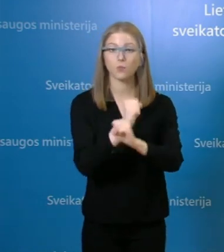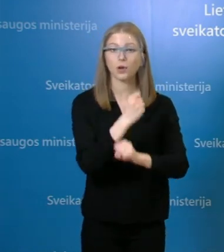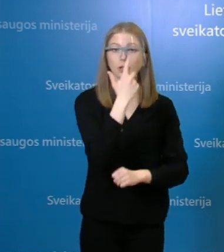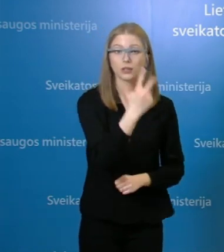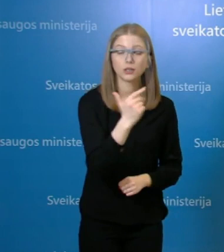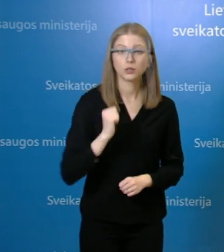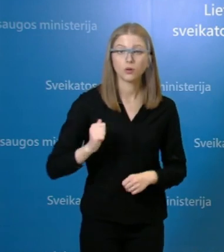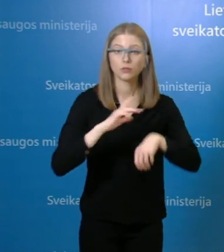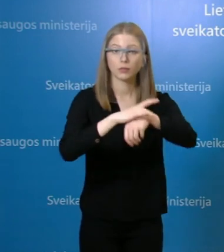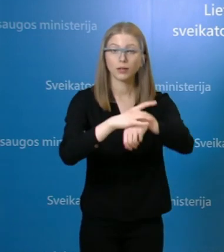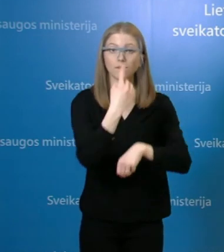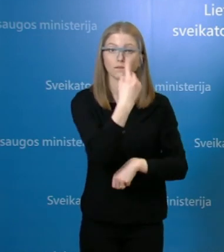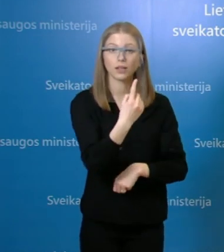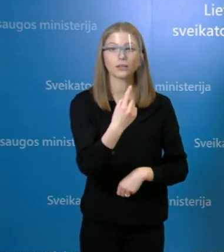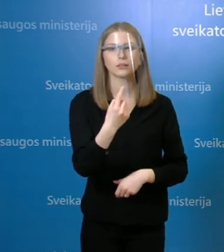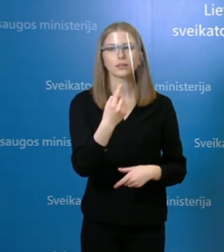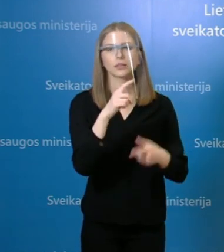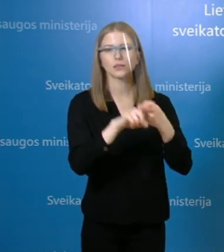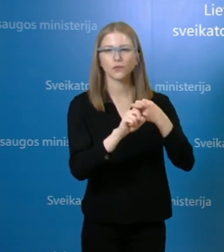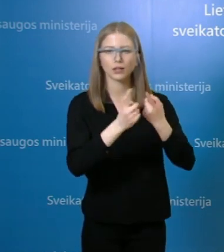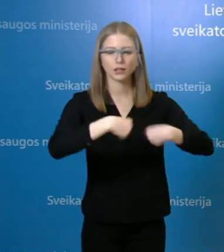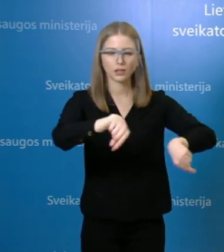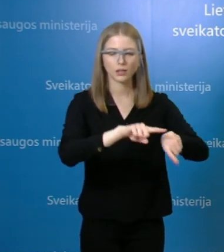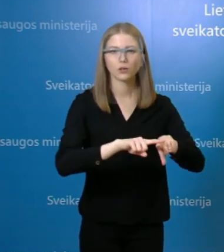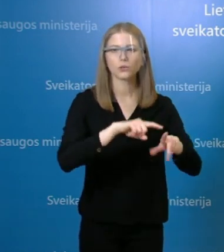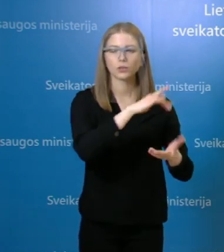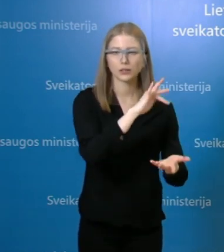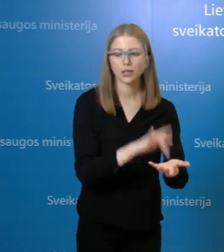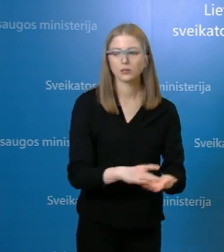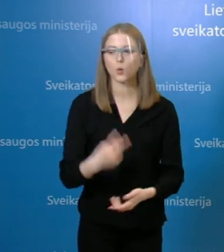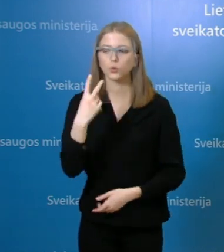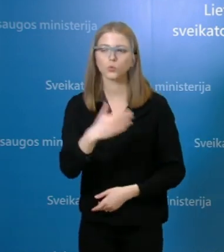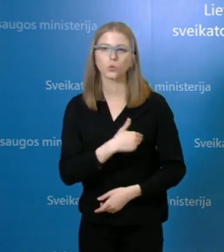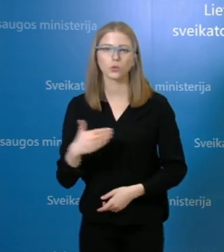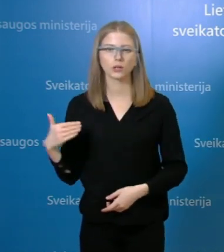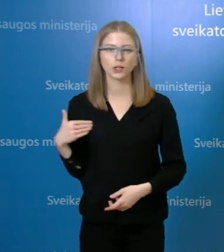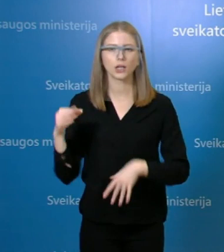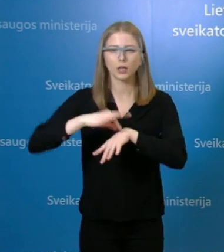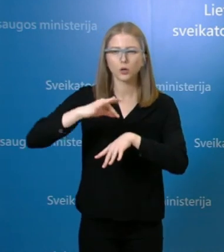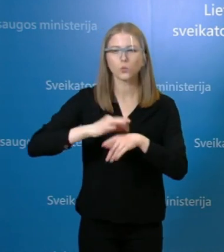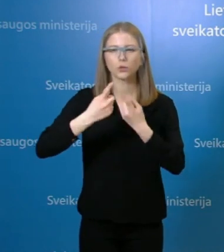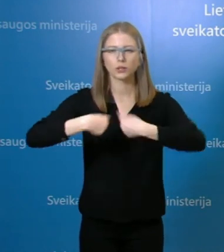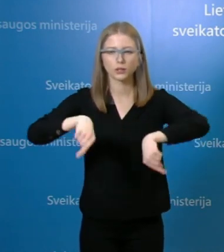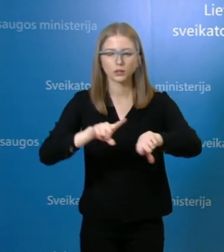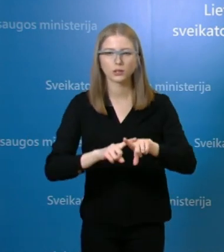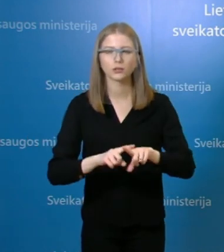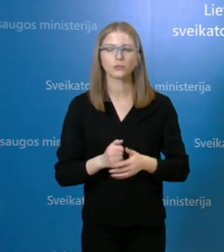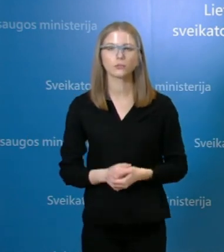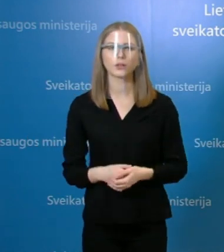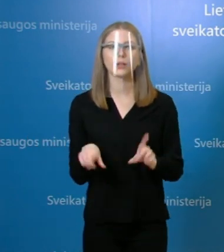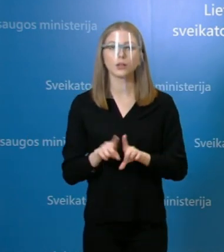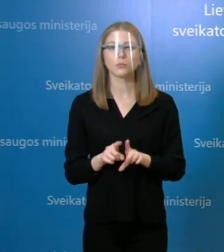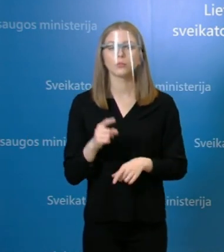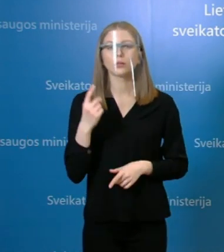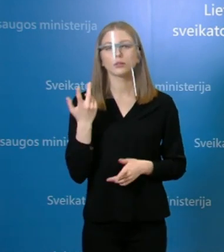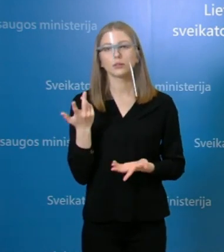tai yra vienas infekcijų ligų centre ir du krūtinės chirurgijos skyriuje, du santaros klinikų pacientai, krūtinės chirurgijos